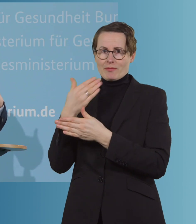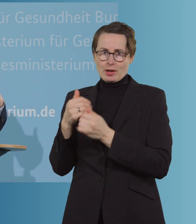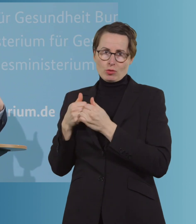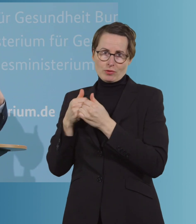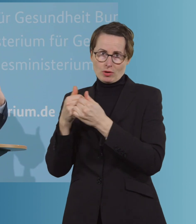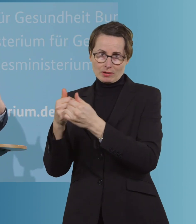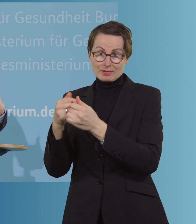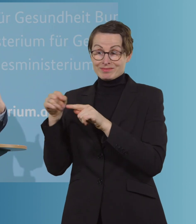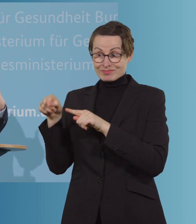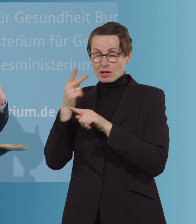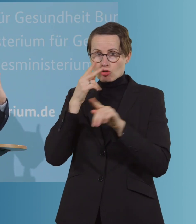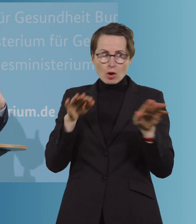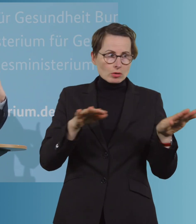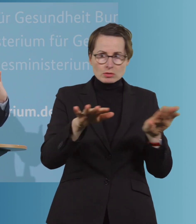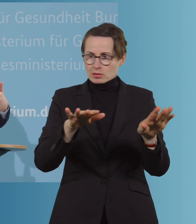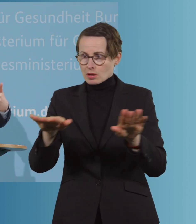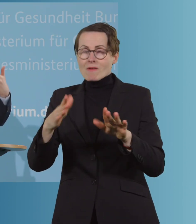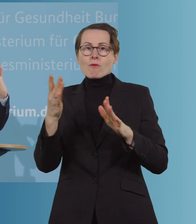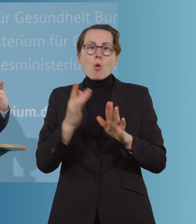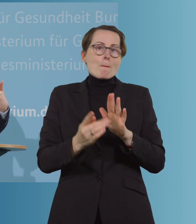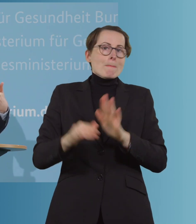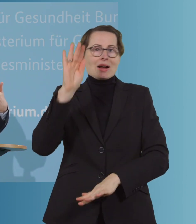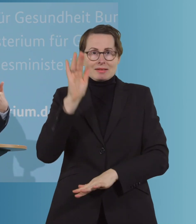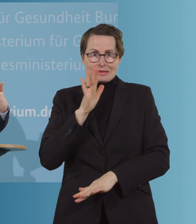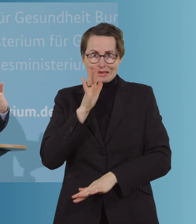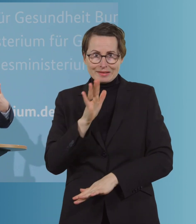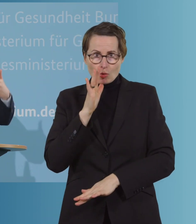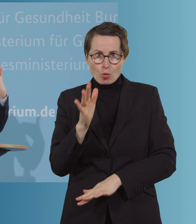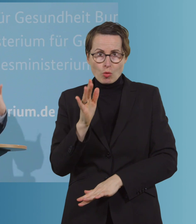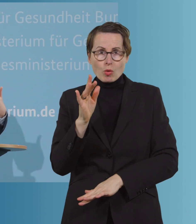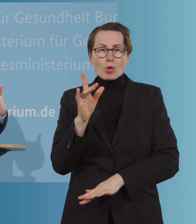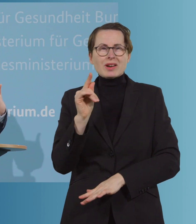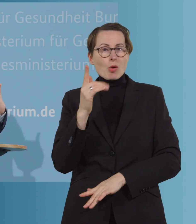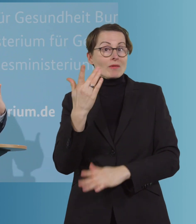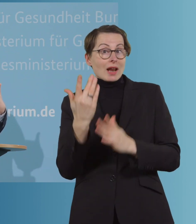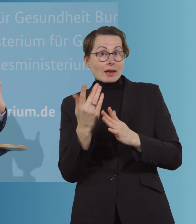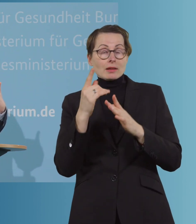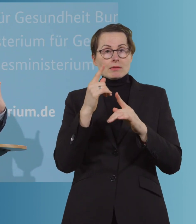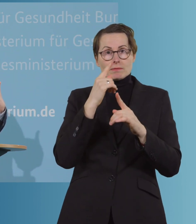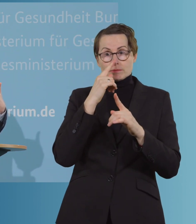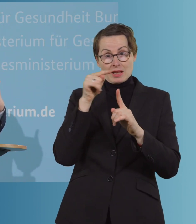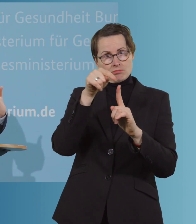wo ist das Risiko am größten und wo macht die Impfung auch für den Individualschutz die höchste Wirkung.